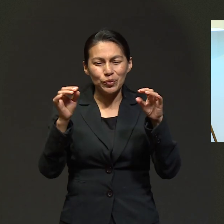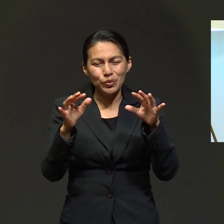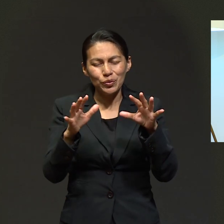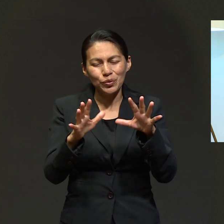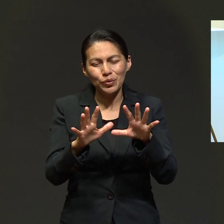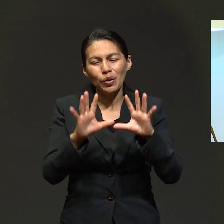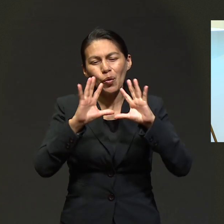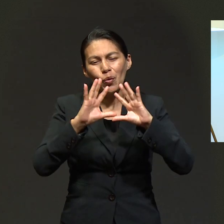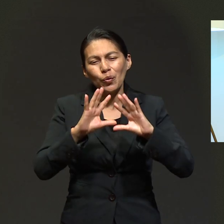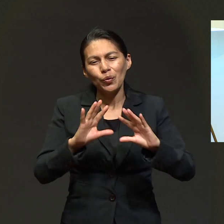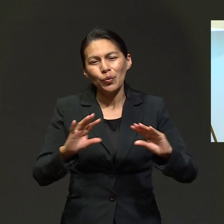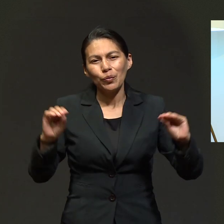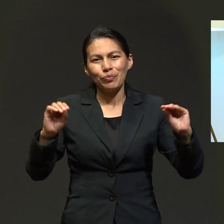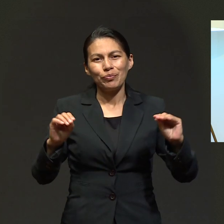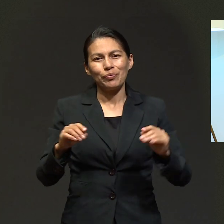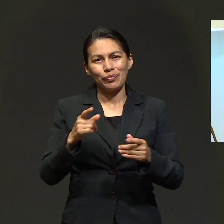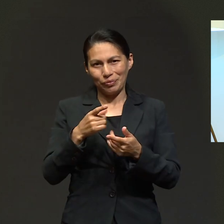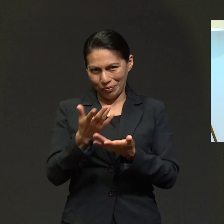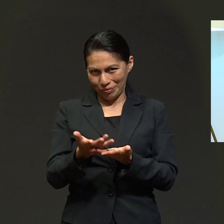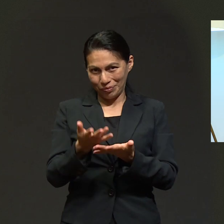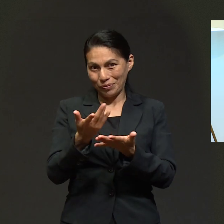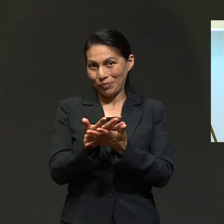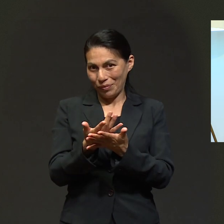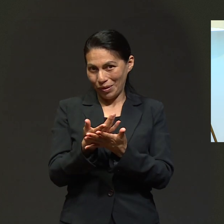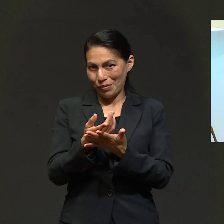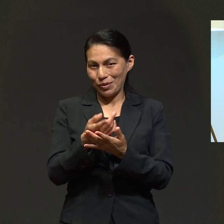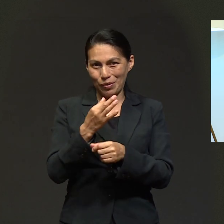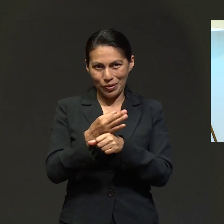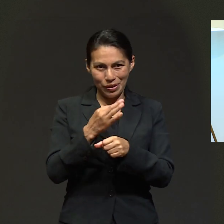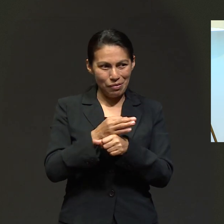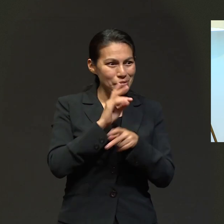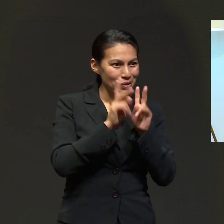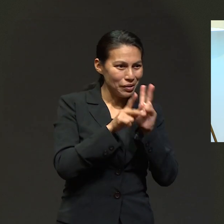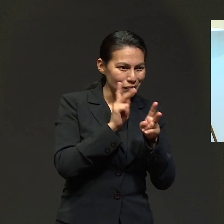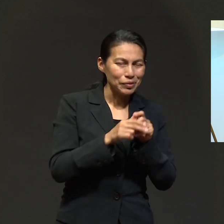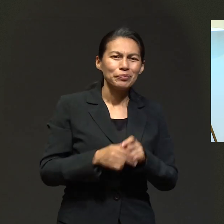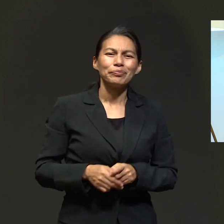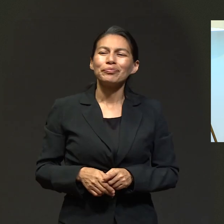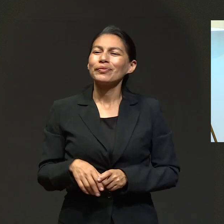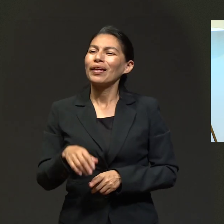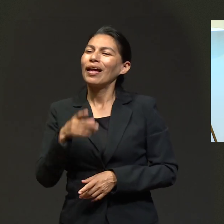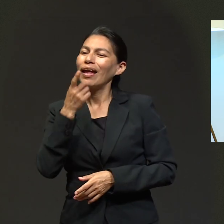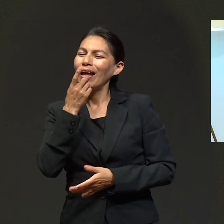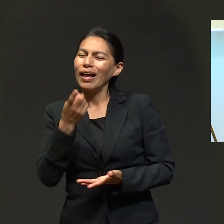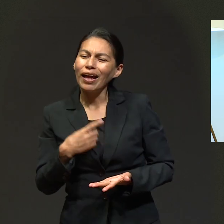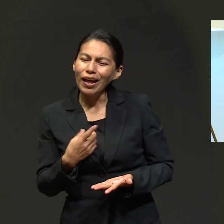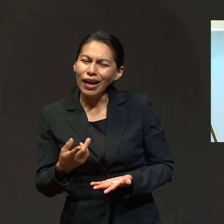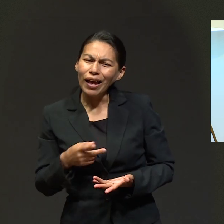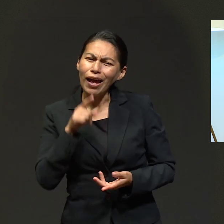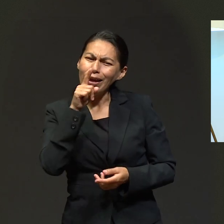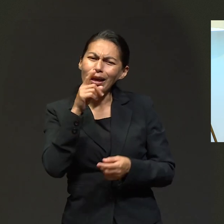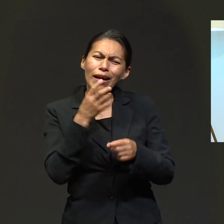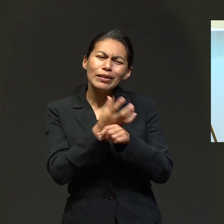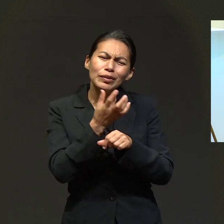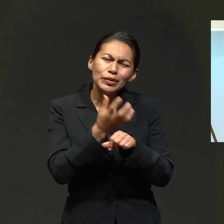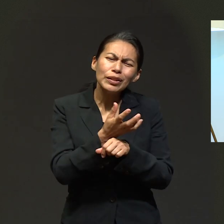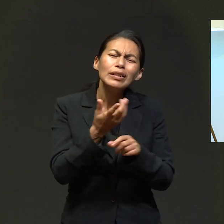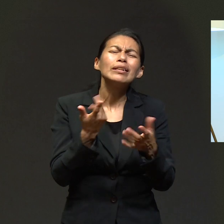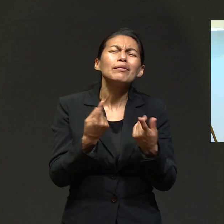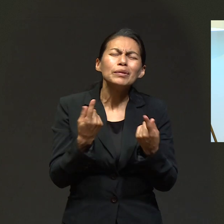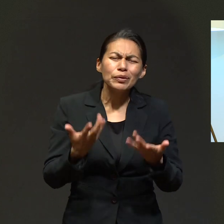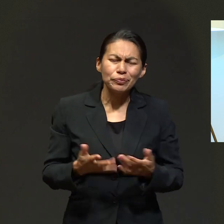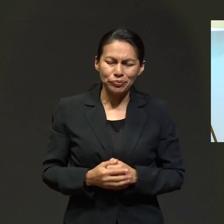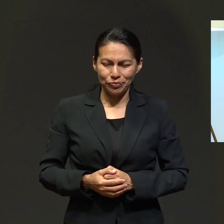Así que envía tus pedidos de oración mientras continuamos nuestra charla. Nos quedamos justamente allá en Estados